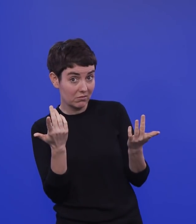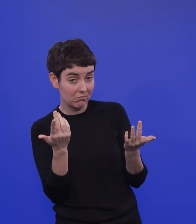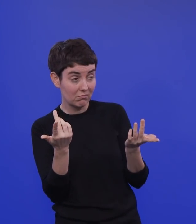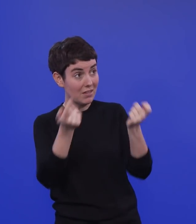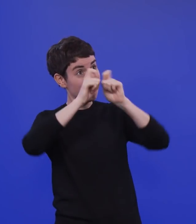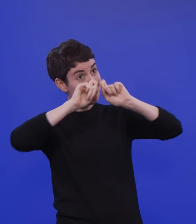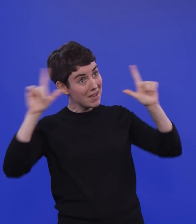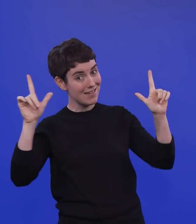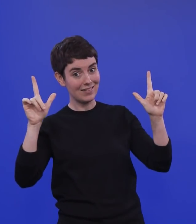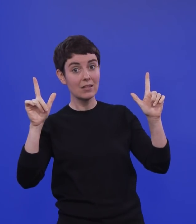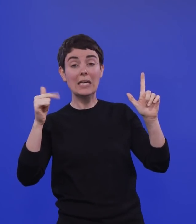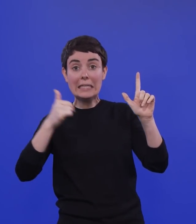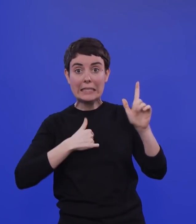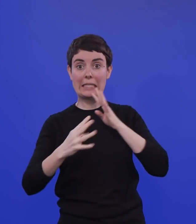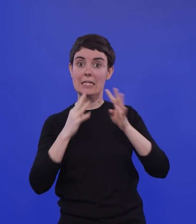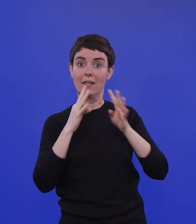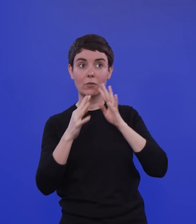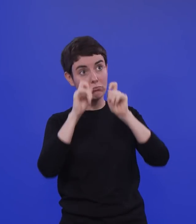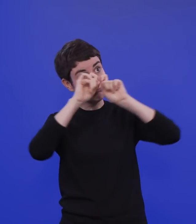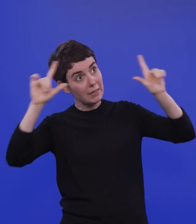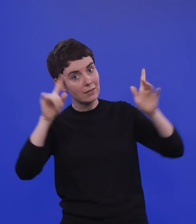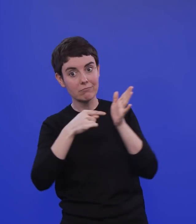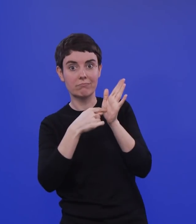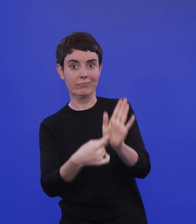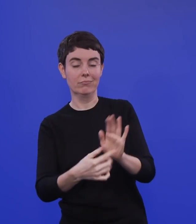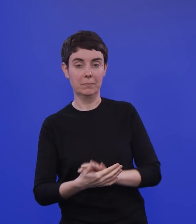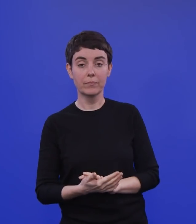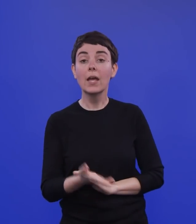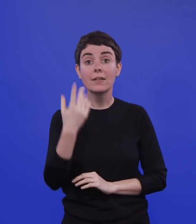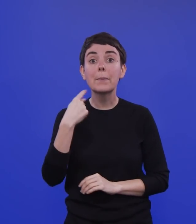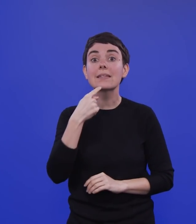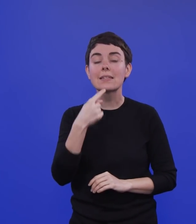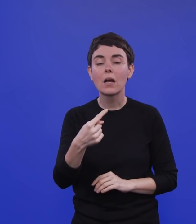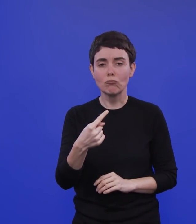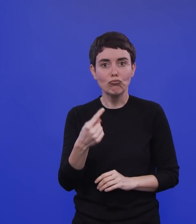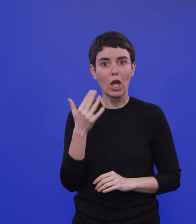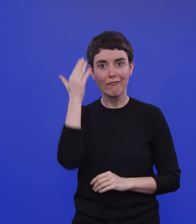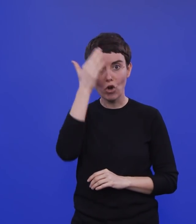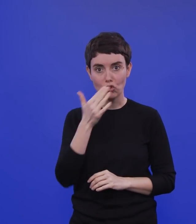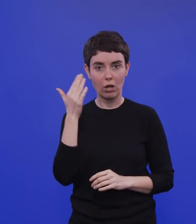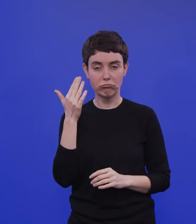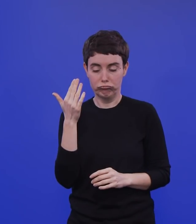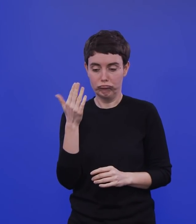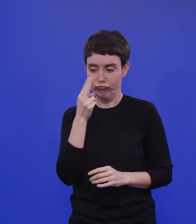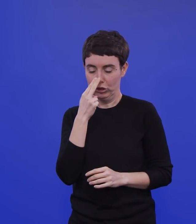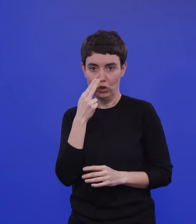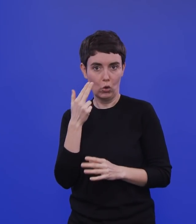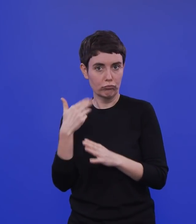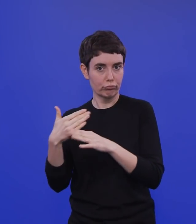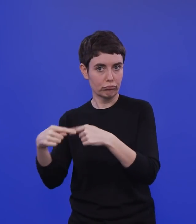Und daher kommt diese Zahl. Also ich hatte damals gesagt, da kann man sich schon vorstellen, wenn man weiß, dass jetzt im Moment in der Winterwelle in